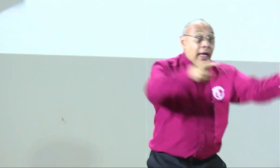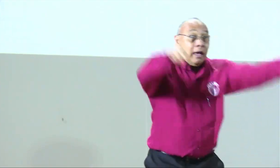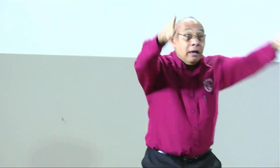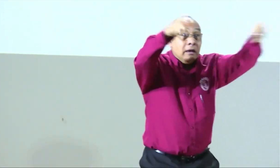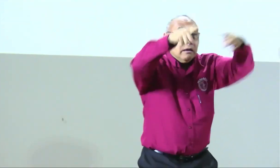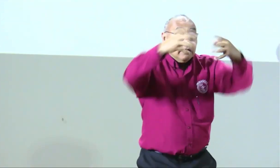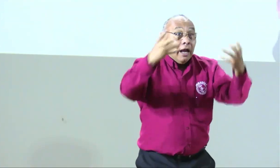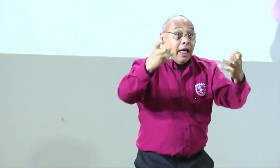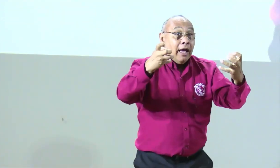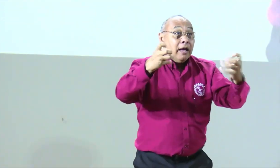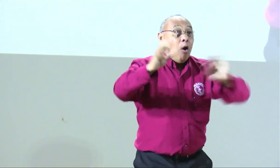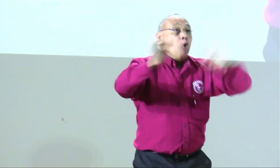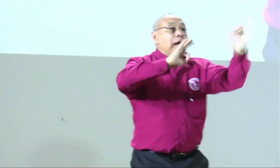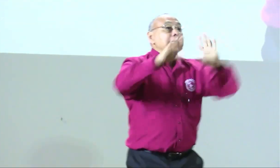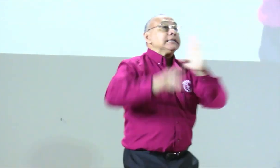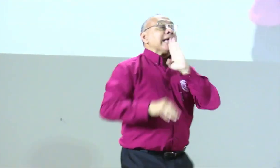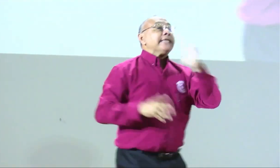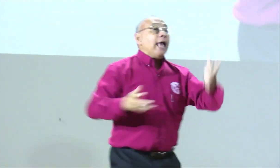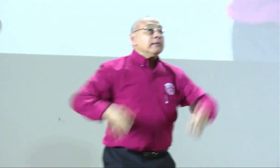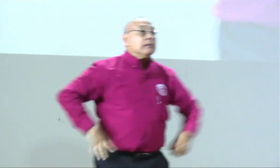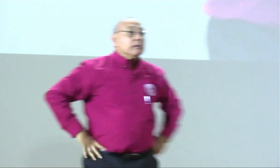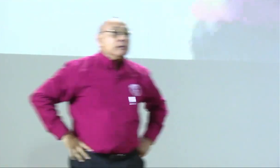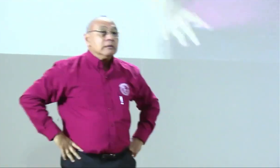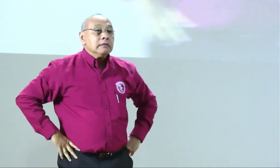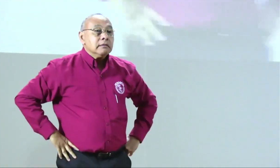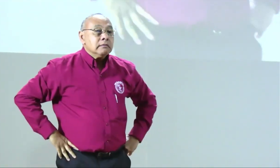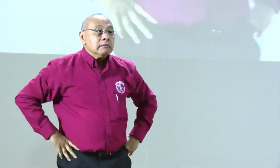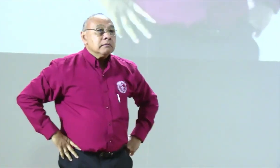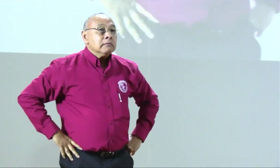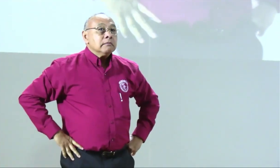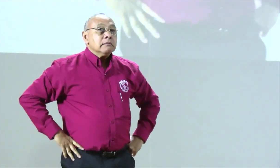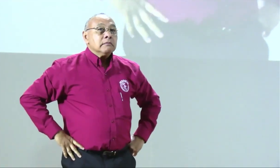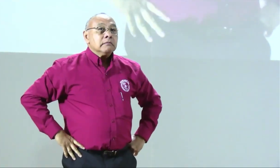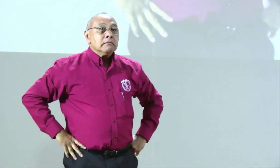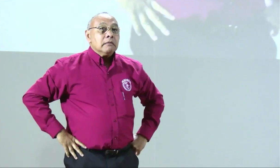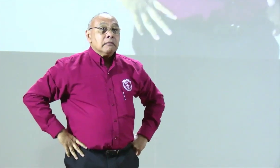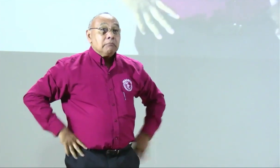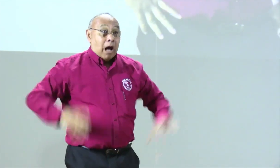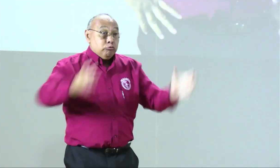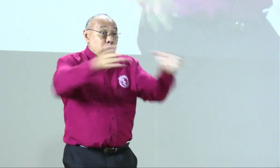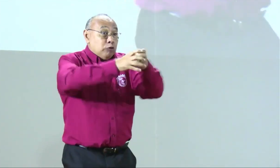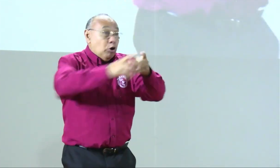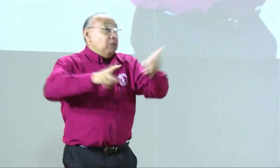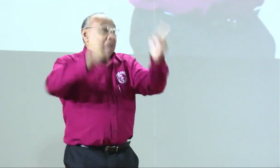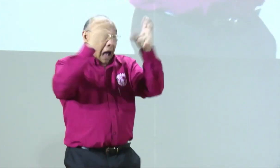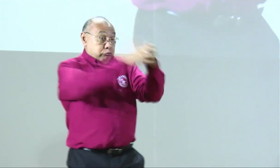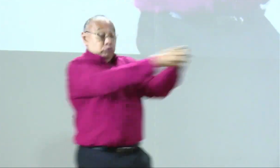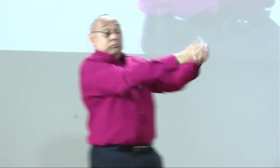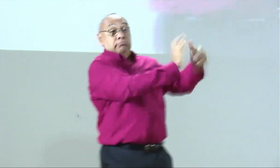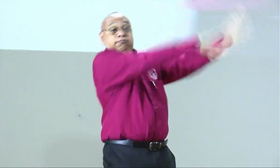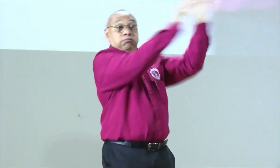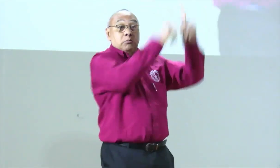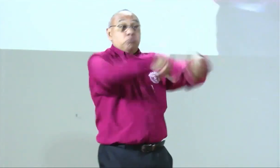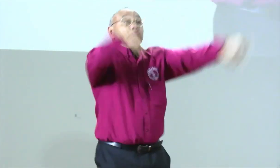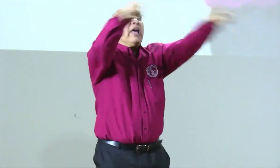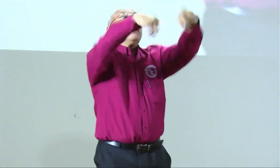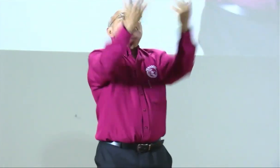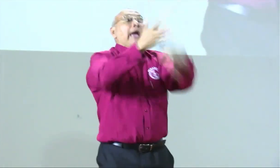¿quién más me ha dicho que quieren a Fenascol organice el evento en su región en su tierra?